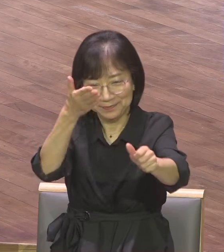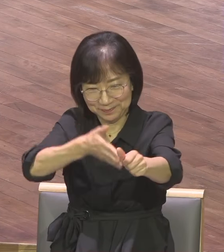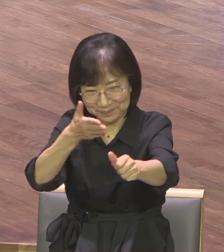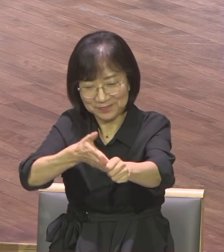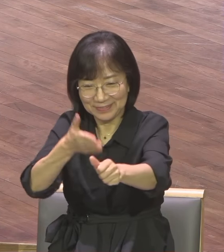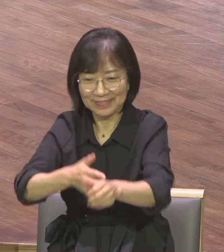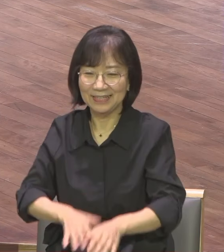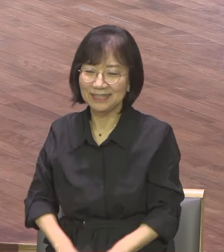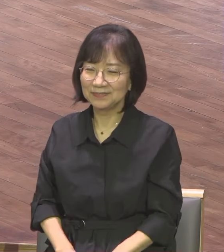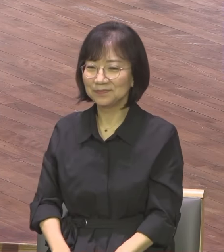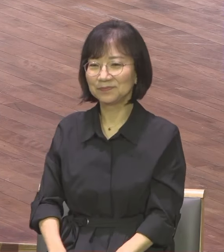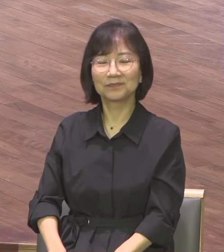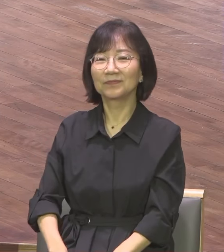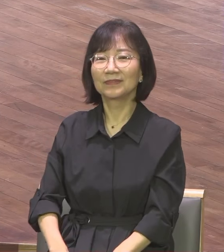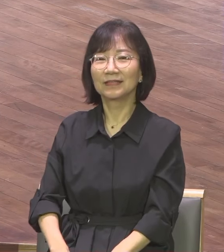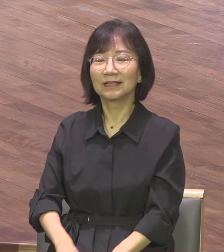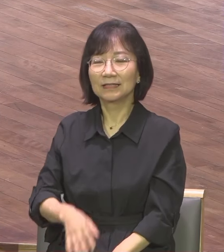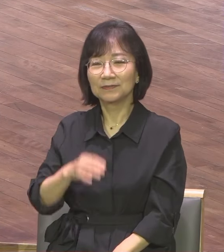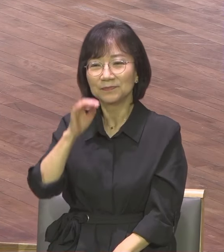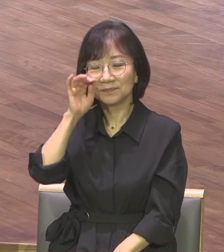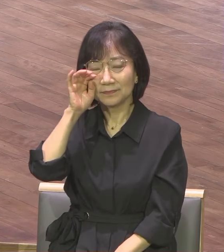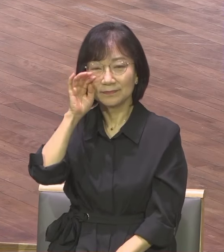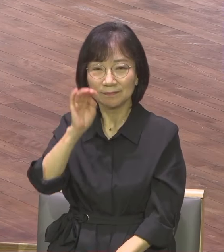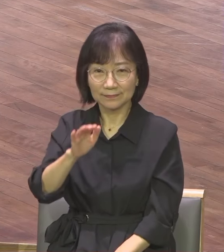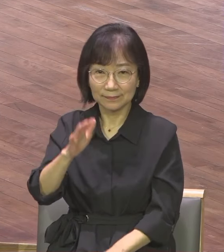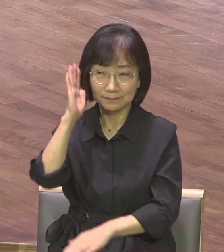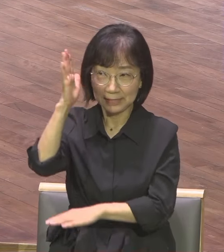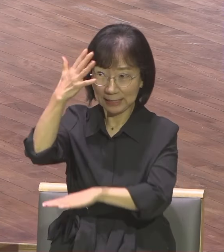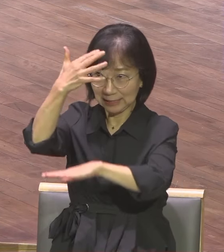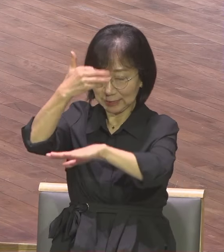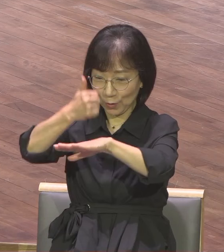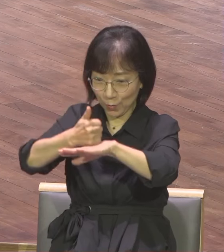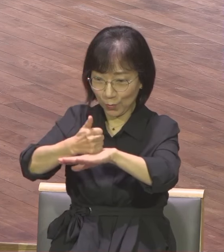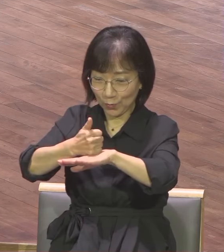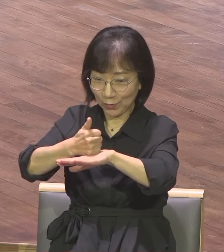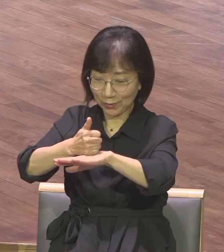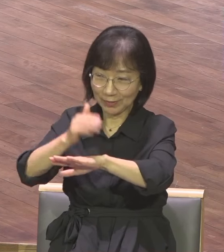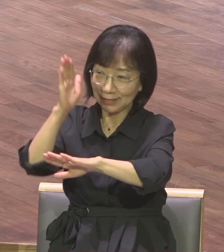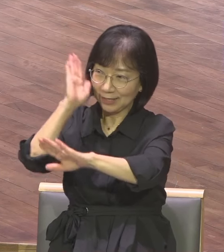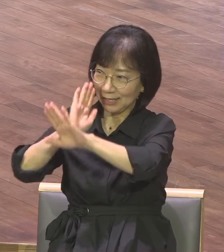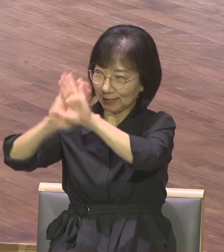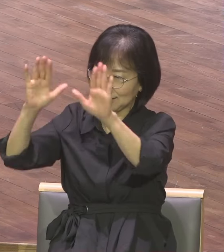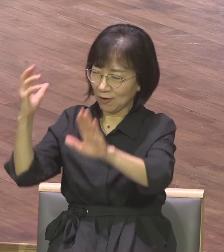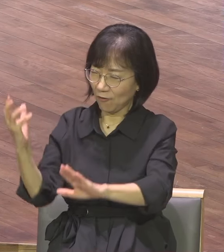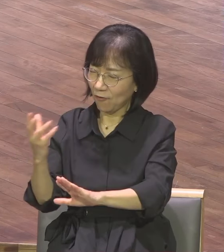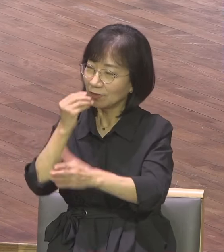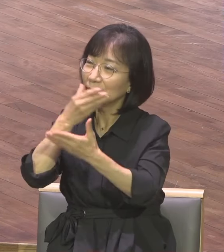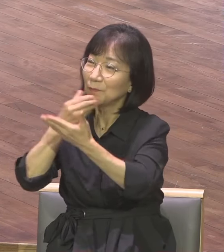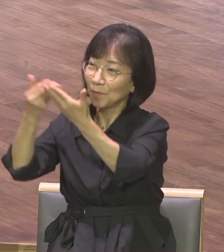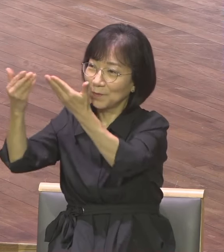하늘에 실력한 복을 받은 사람은 이제 머물러 있으면 안 됩니다 뛰어야 돼요 왜?